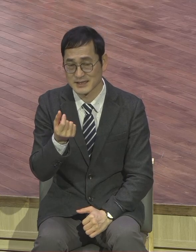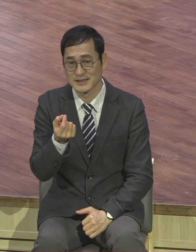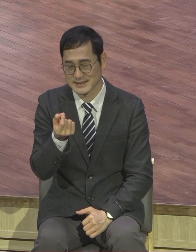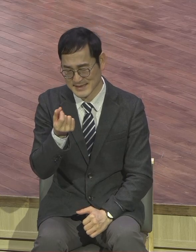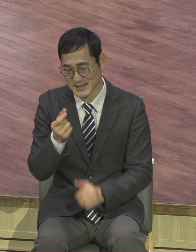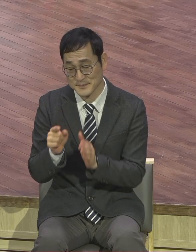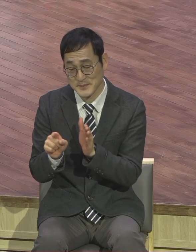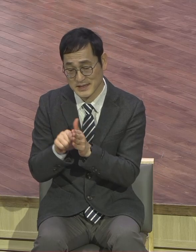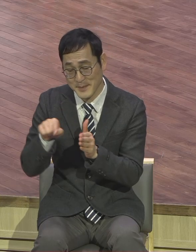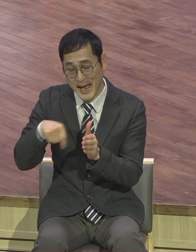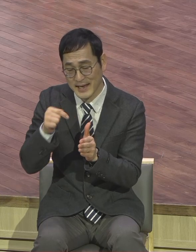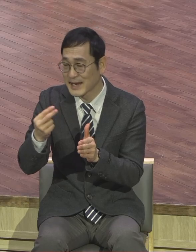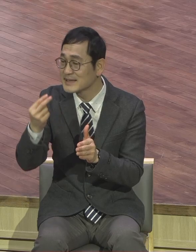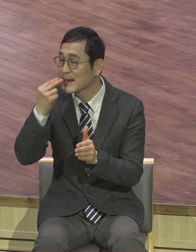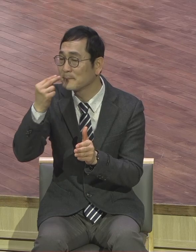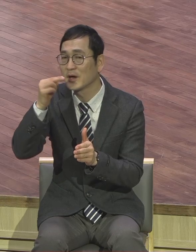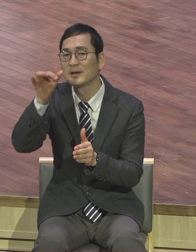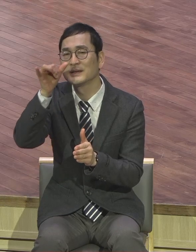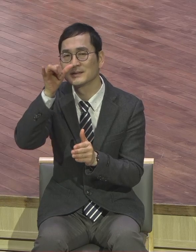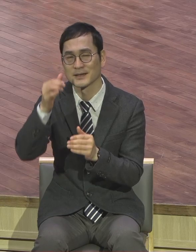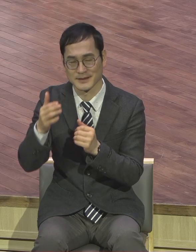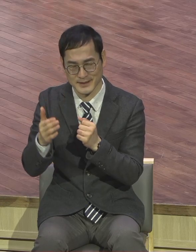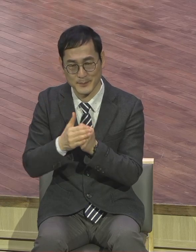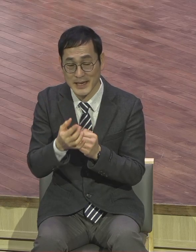생명력이 있어서 그러죠. 생명은 힘이 있습니다.